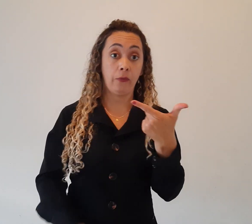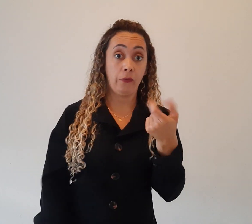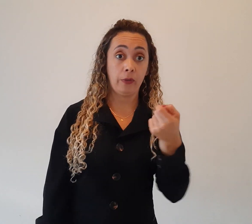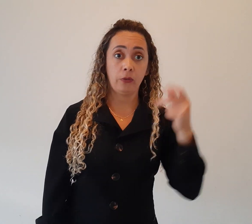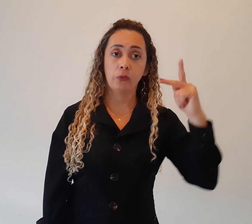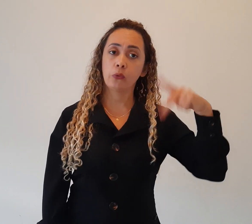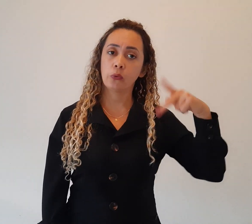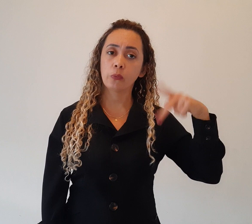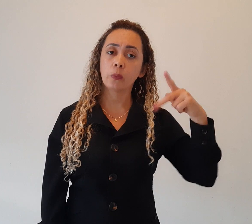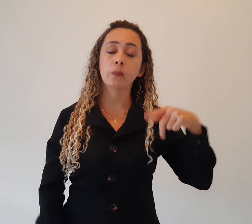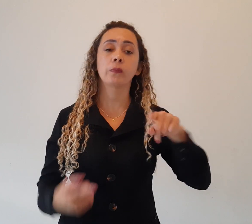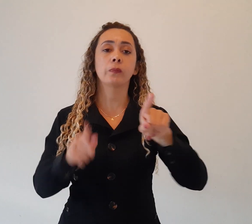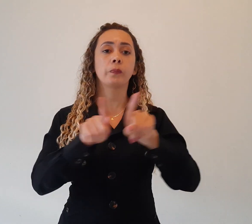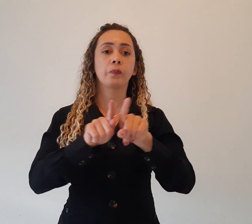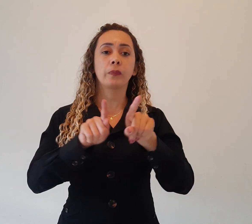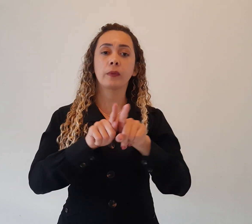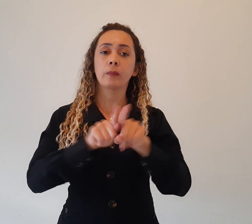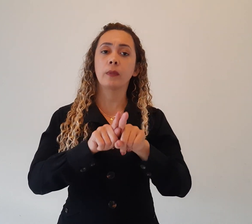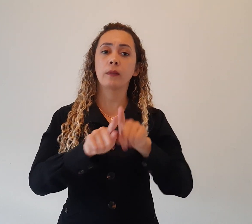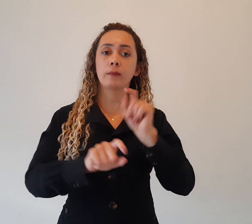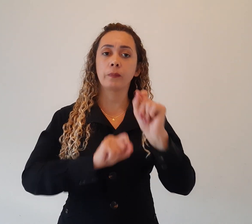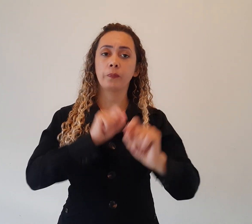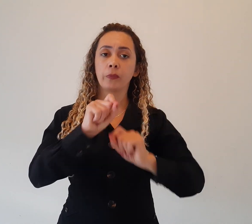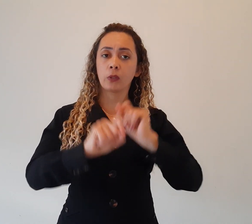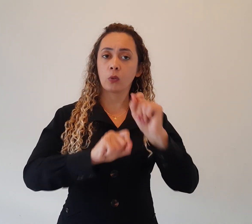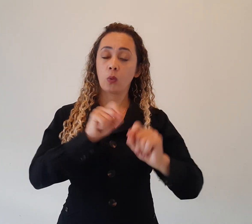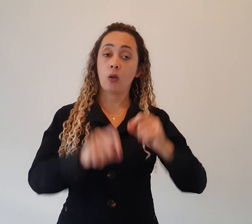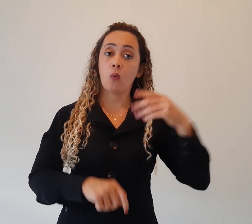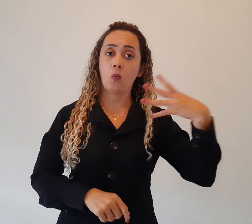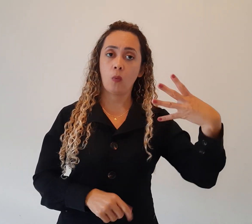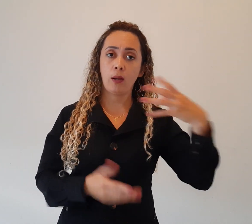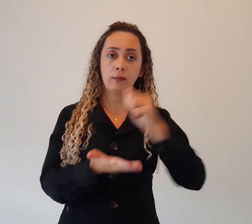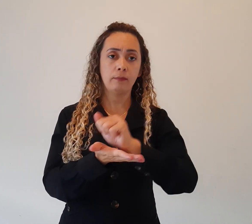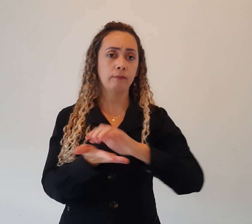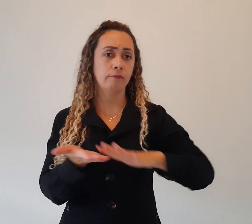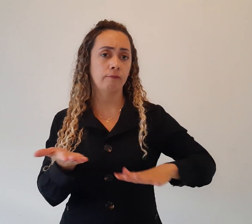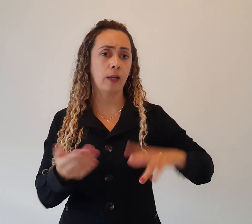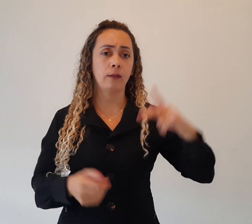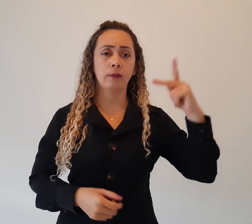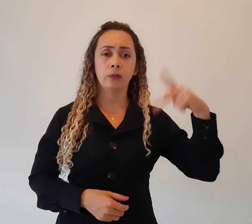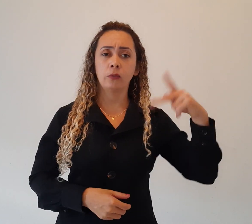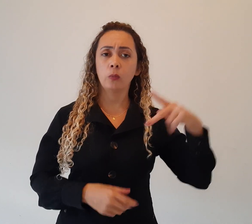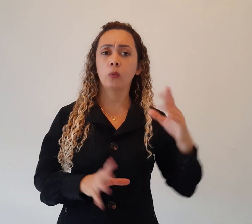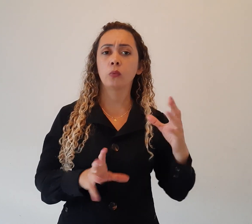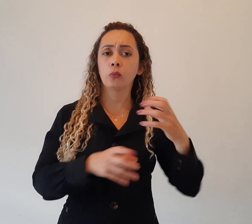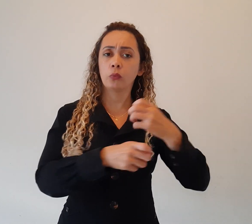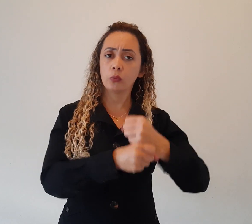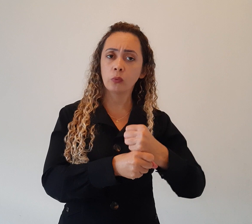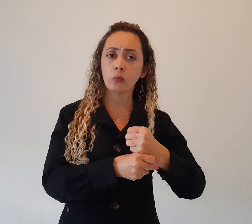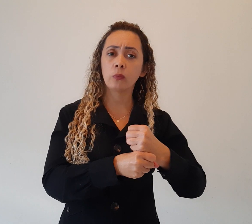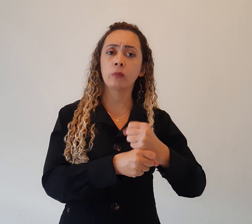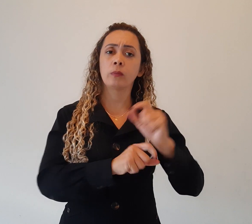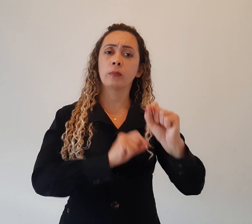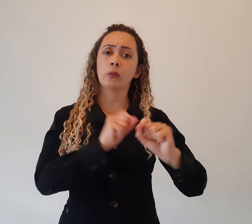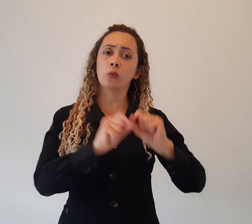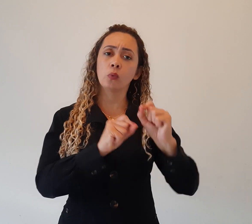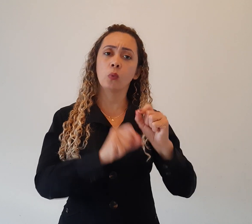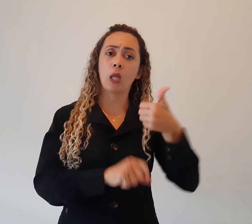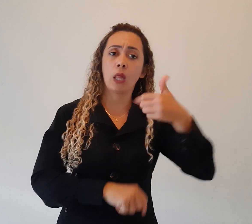e quatro atividades avaliativas, totalizando um valor de 10 pontos,